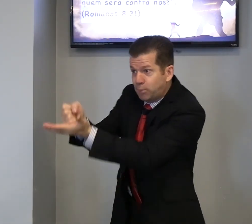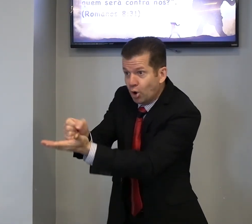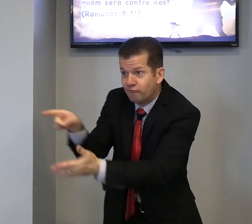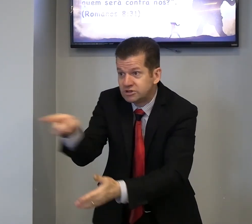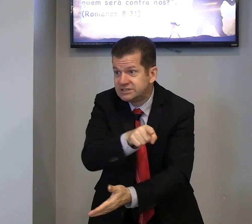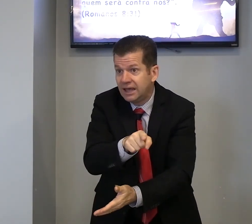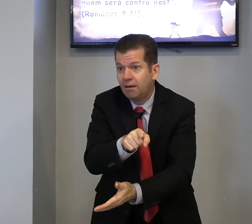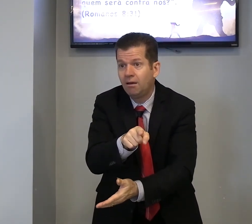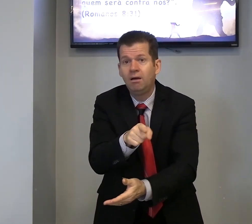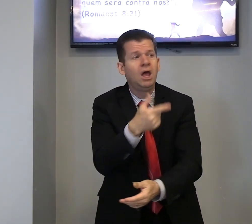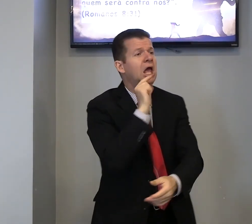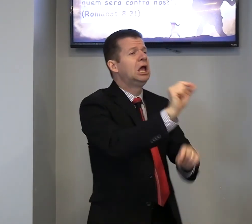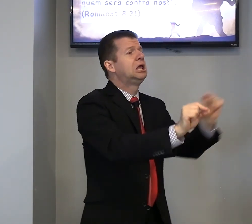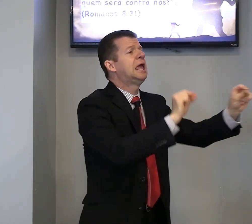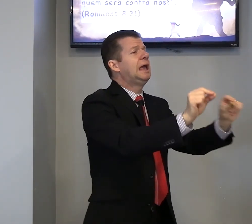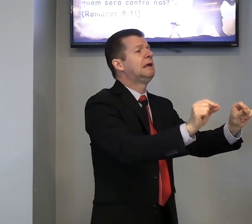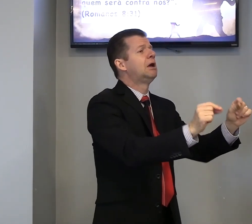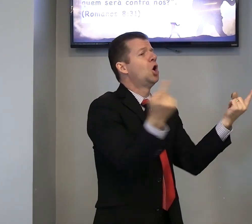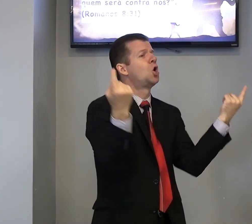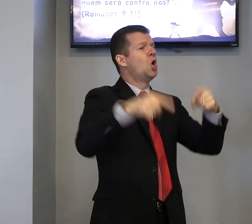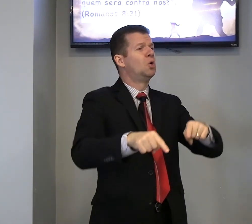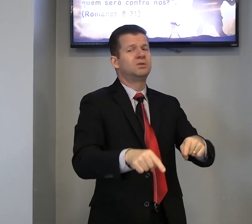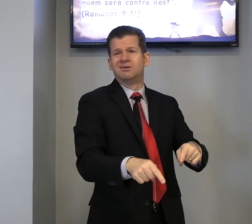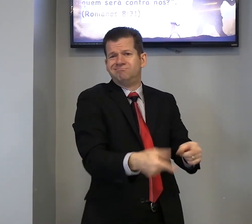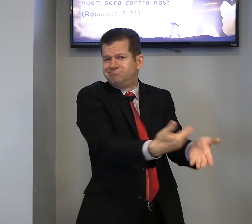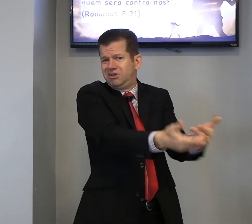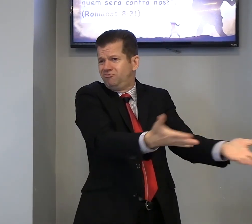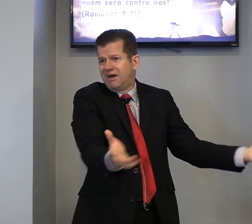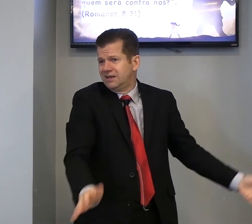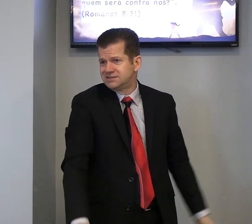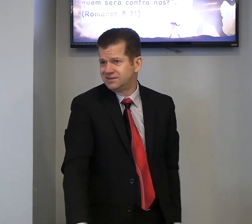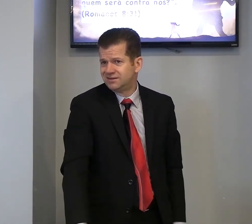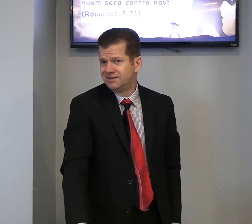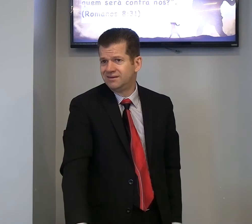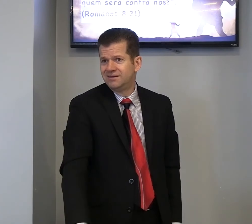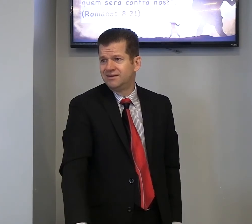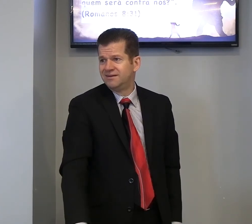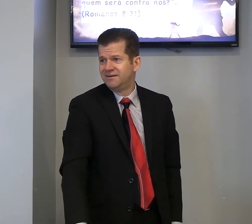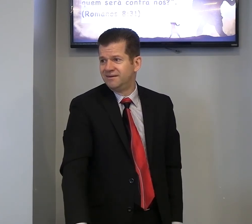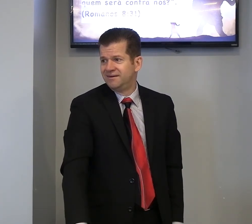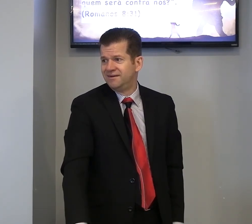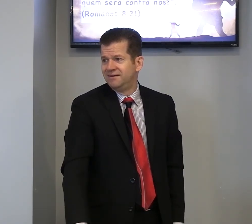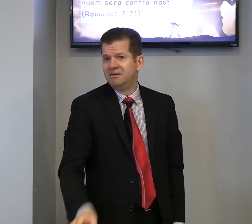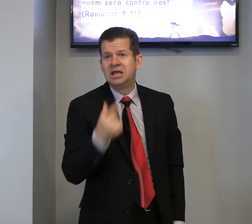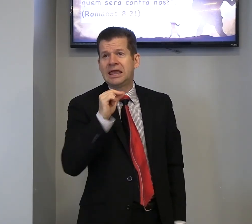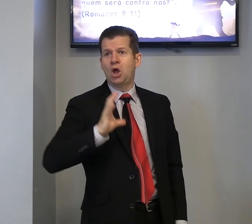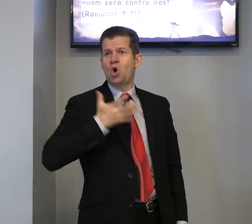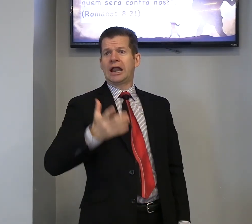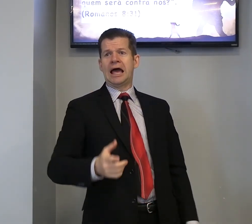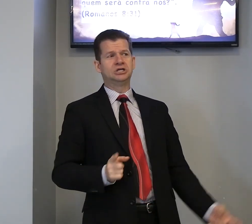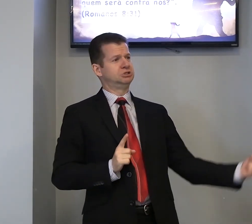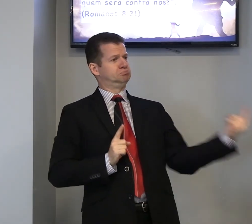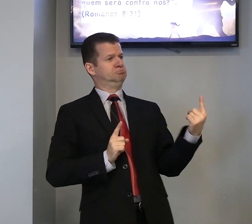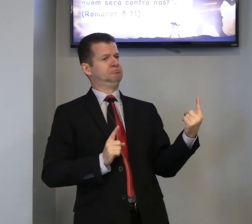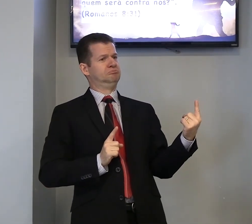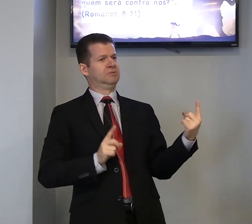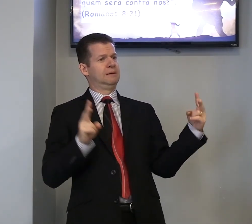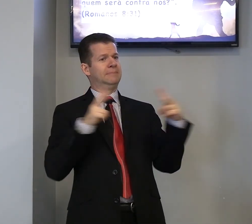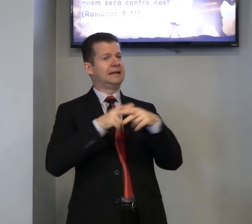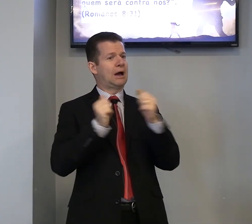por, você, quem, conta, não faz, quem, coragem, brigar,